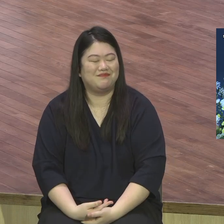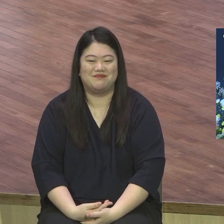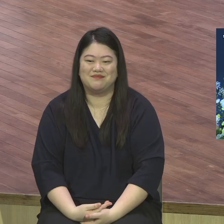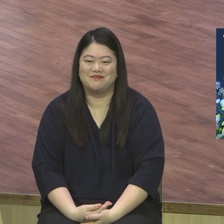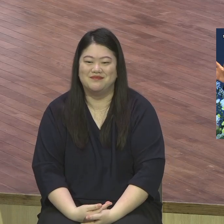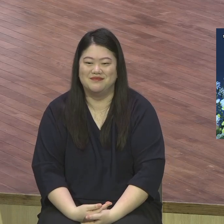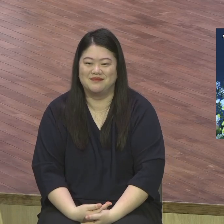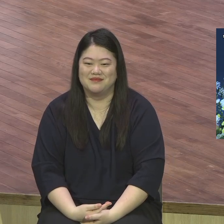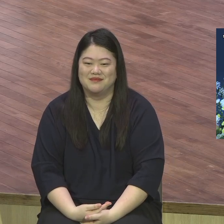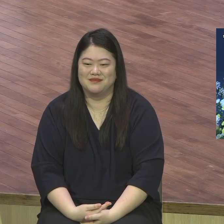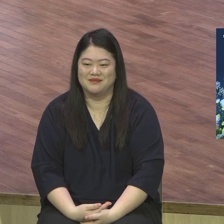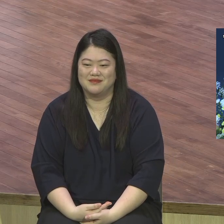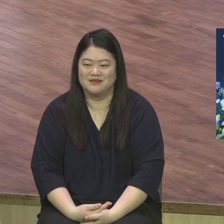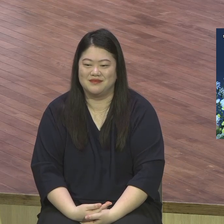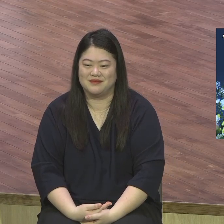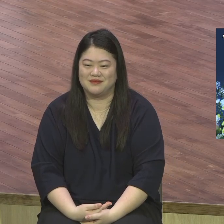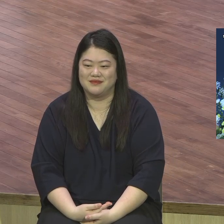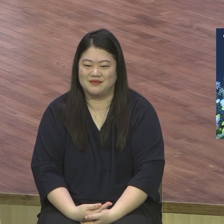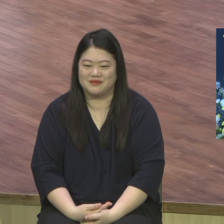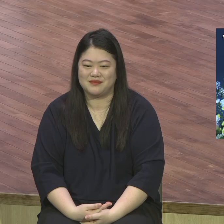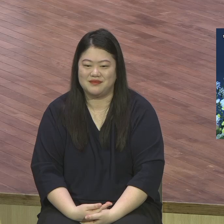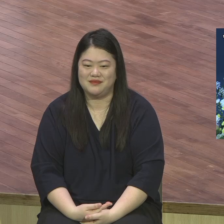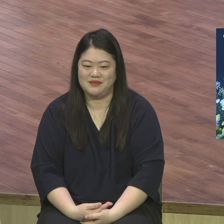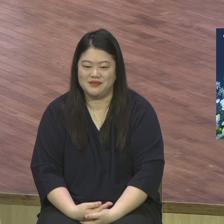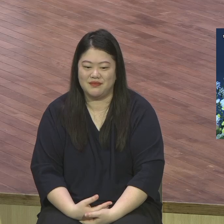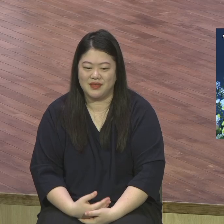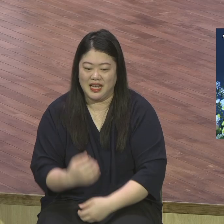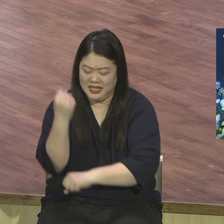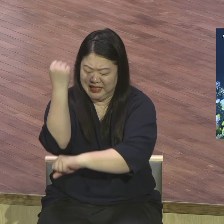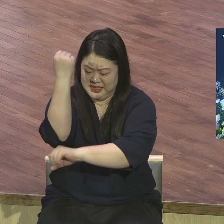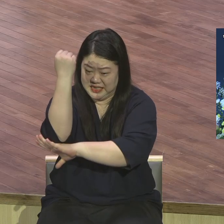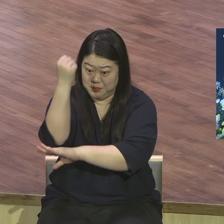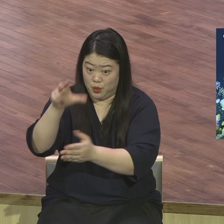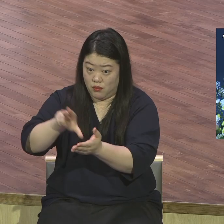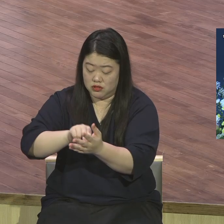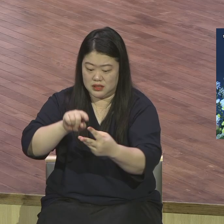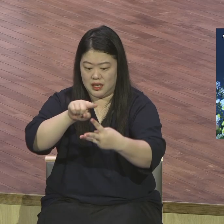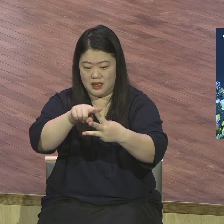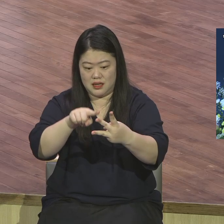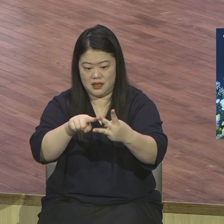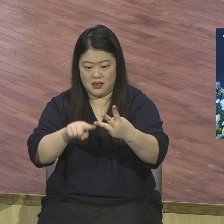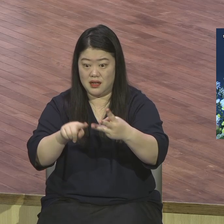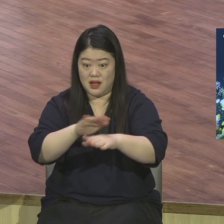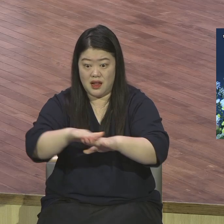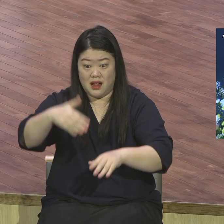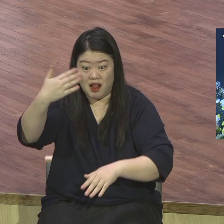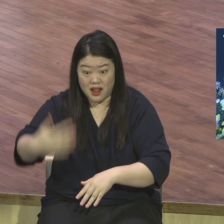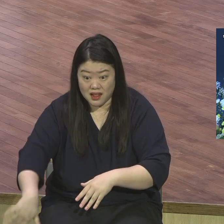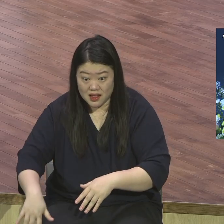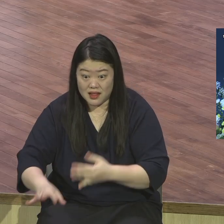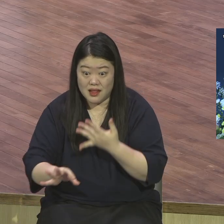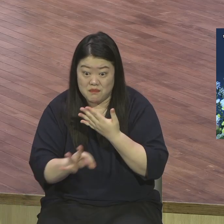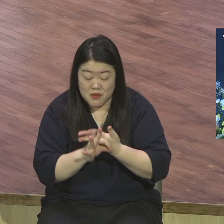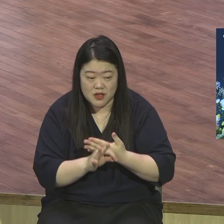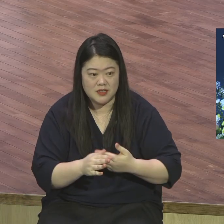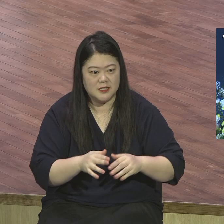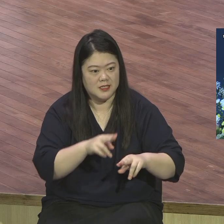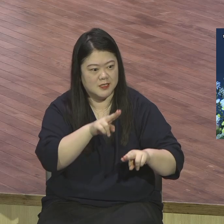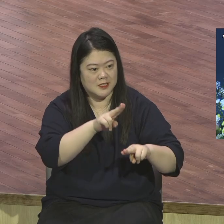무엇을 해도 근본 문제가 해결 안 되고 나면 성취했는데 행복이 없어요